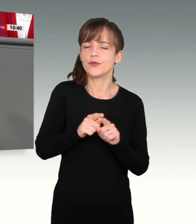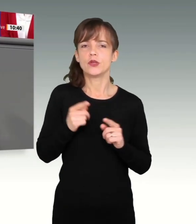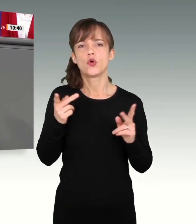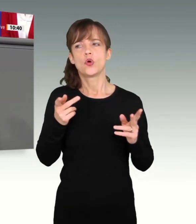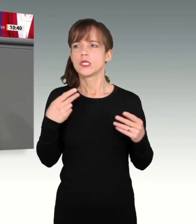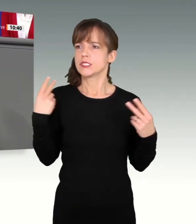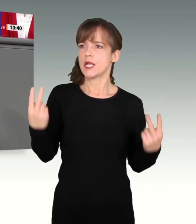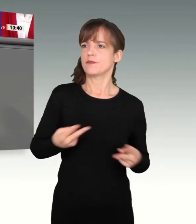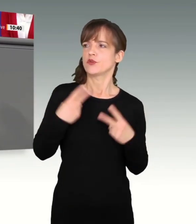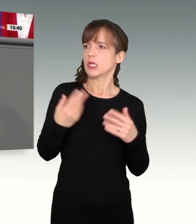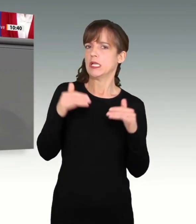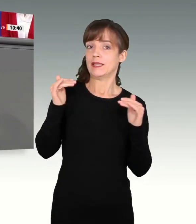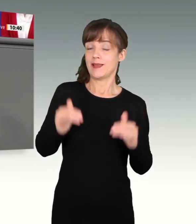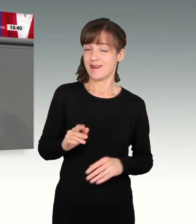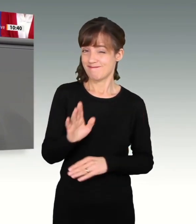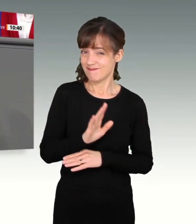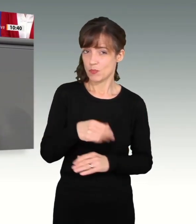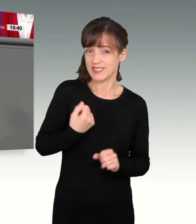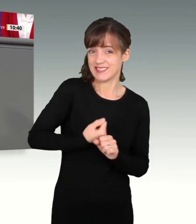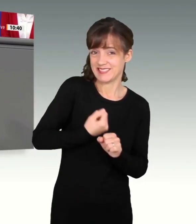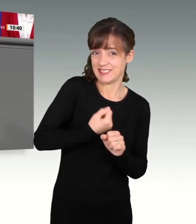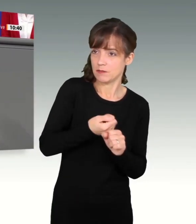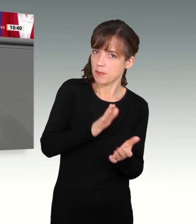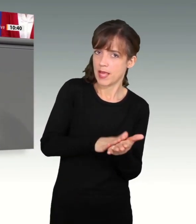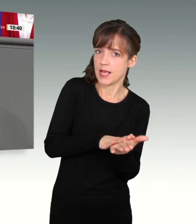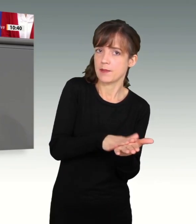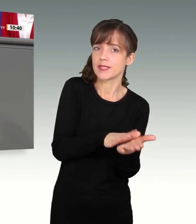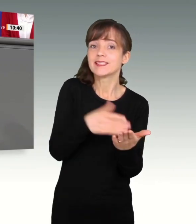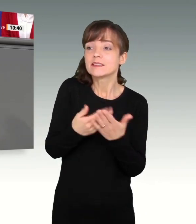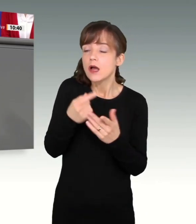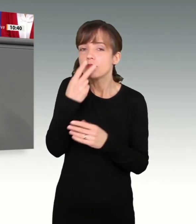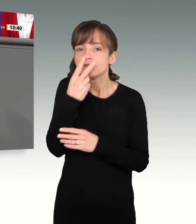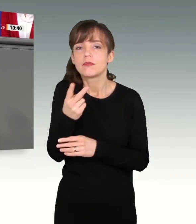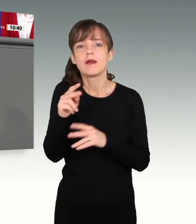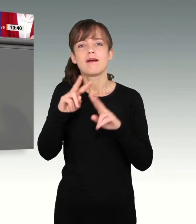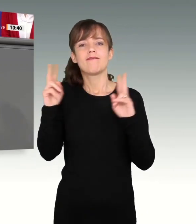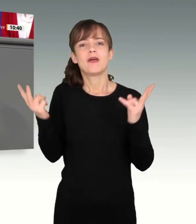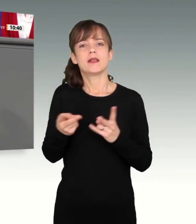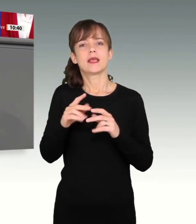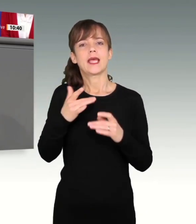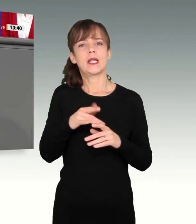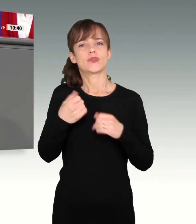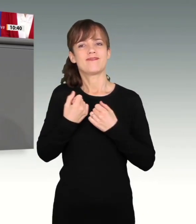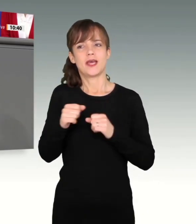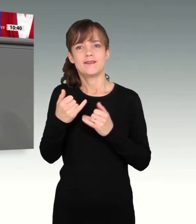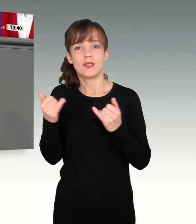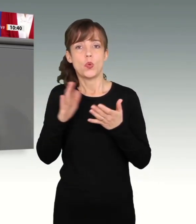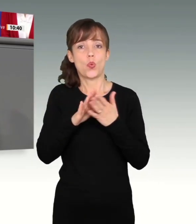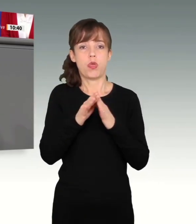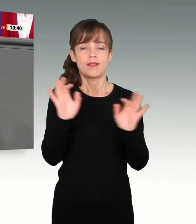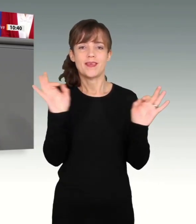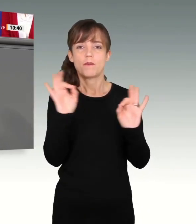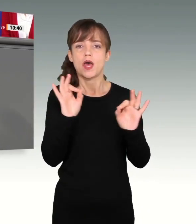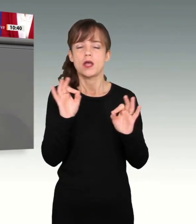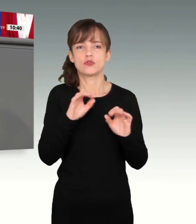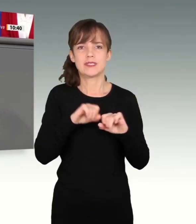Und das fordert auch der Blick auf die Religionsfreiheit weltweit ein. Das fordert zum Beispiel der Blick auf die dramatische Lage